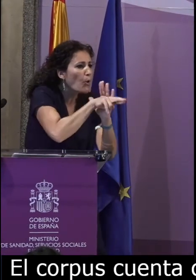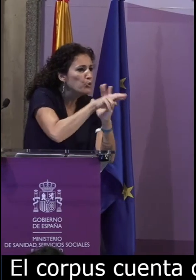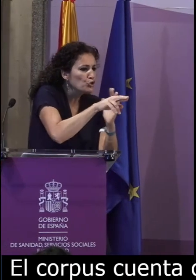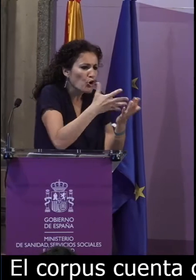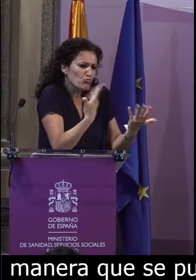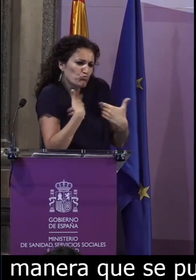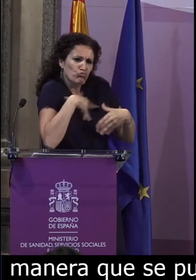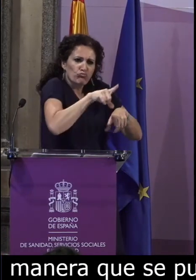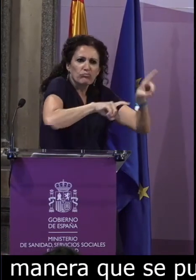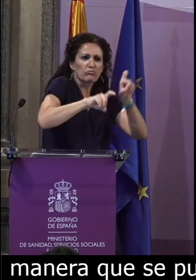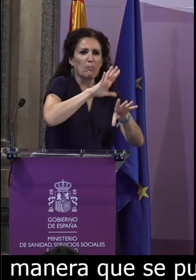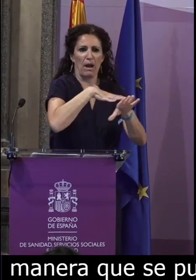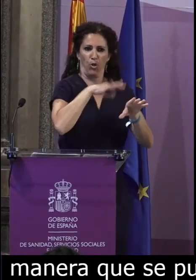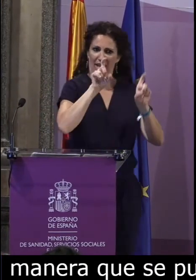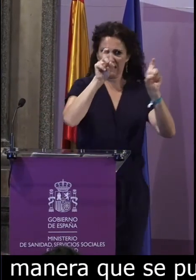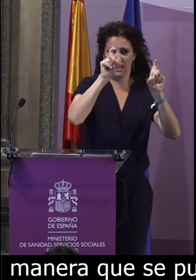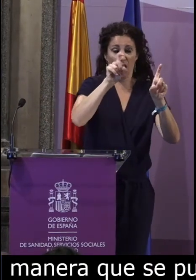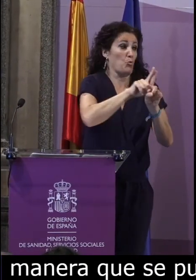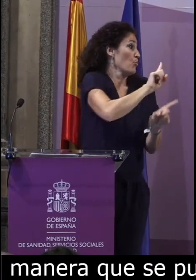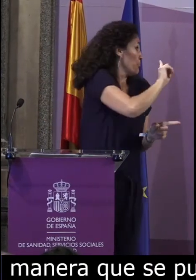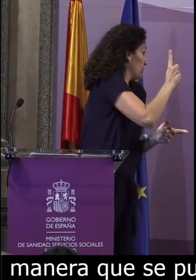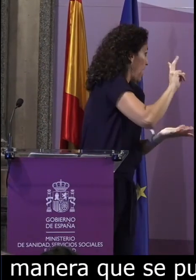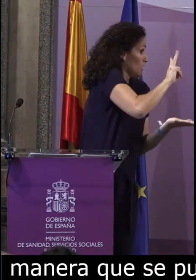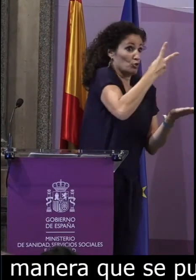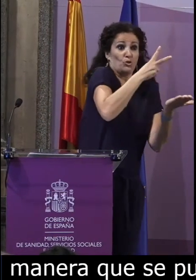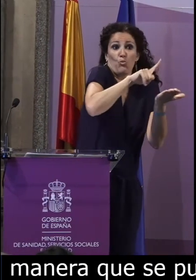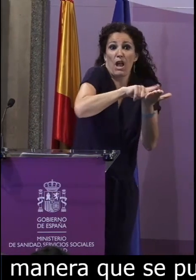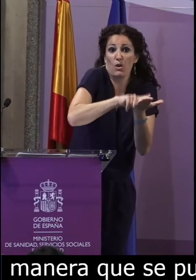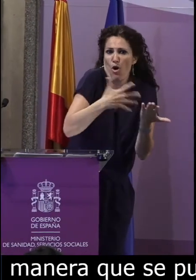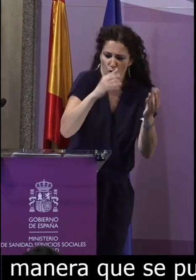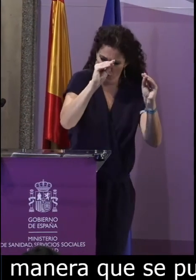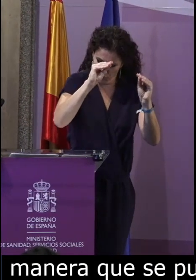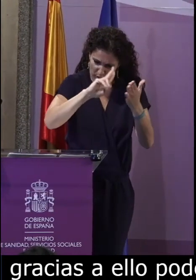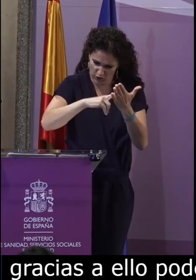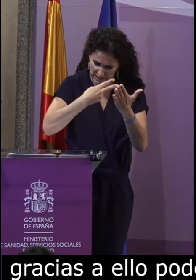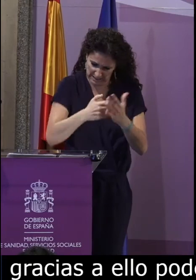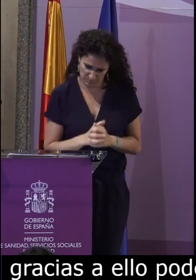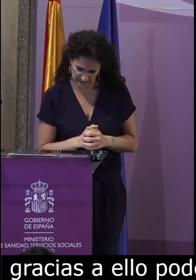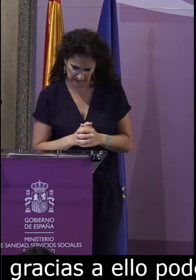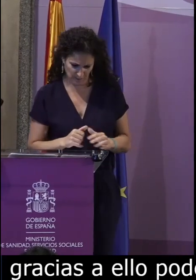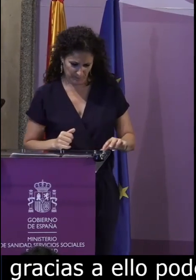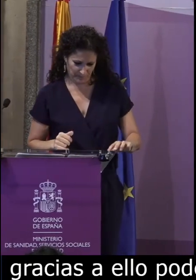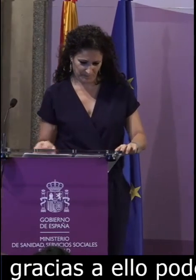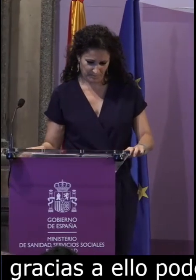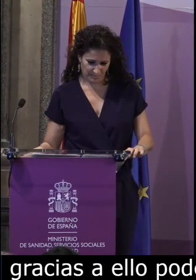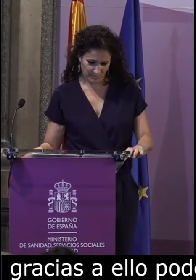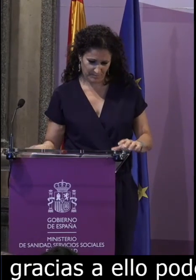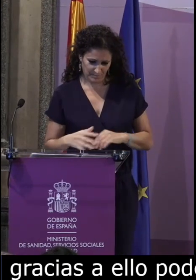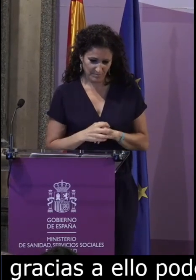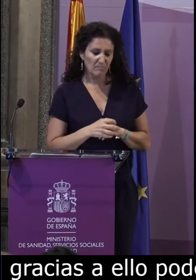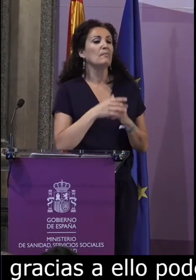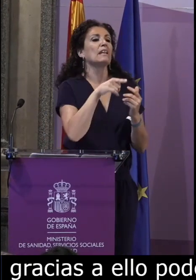ello podemos contar con recursos para enseñar la lengua de signos española en su primer o segunda lengua.